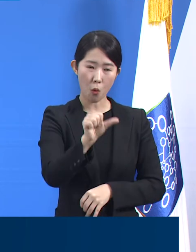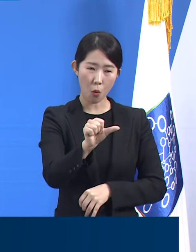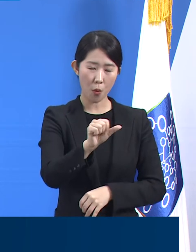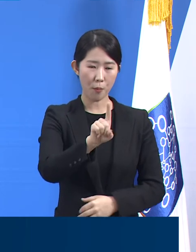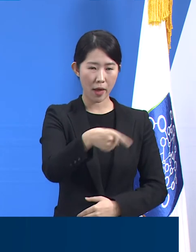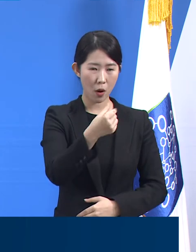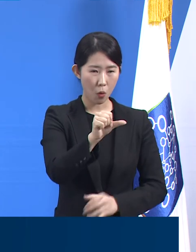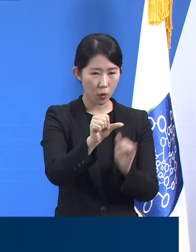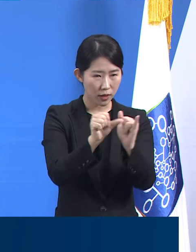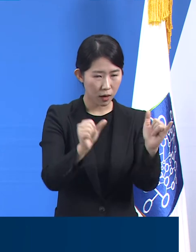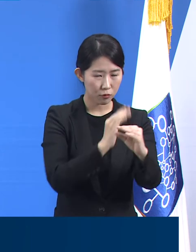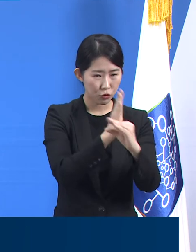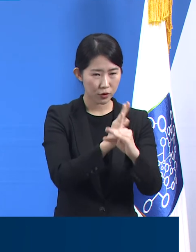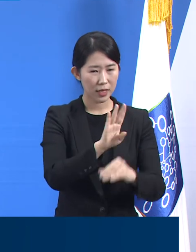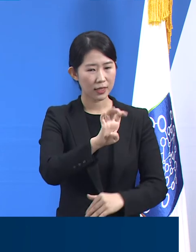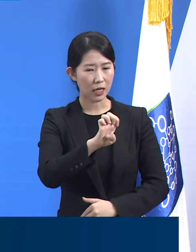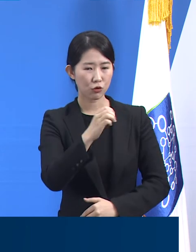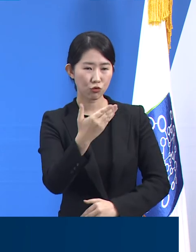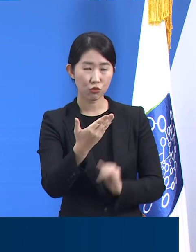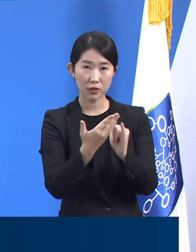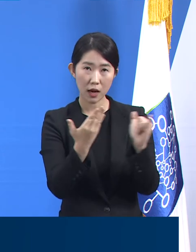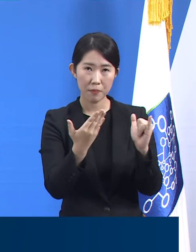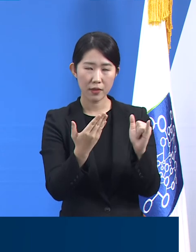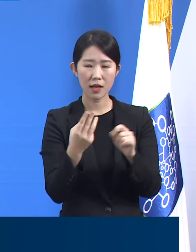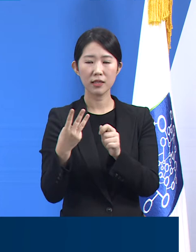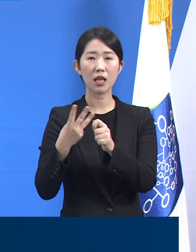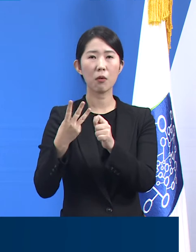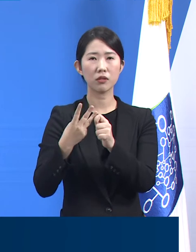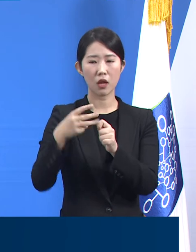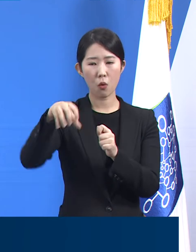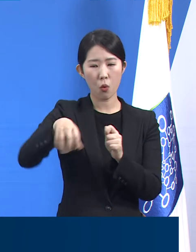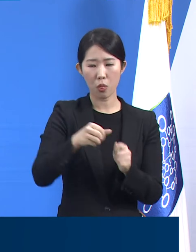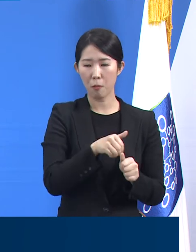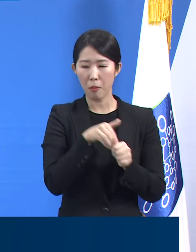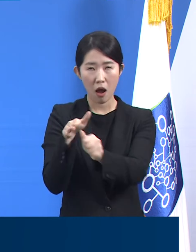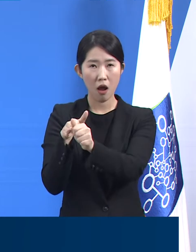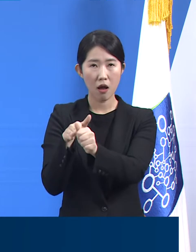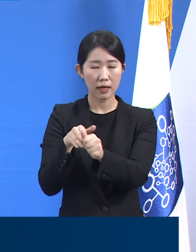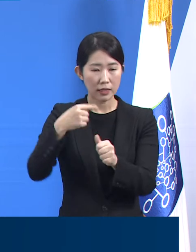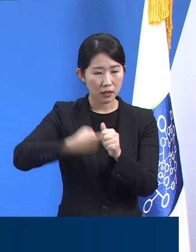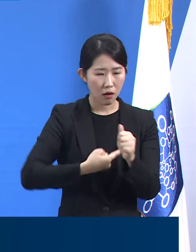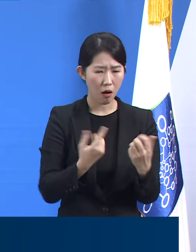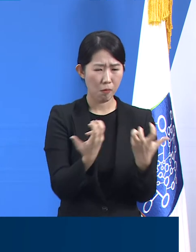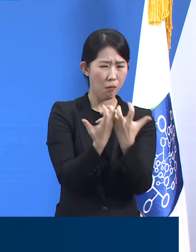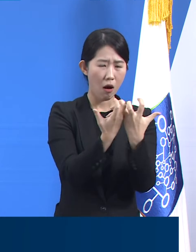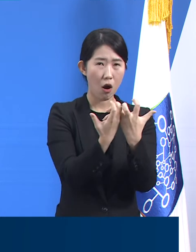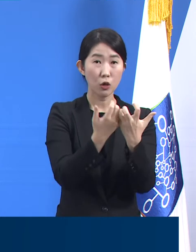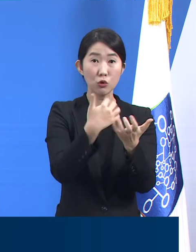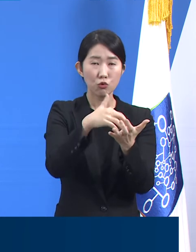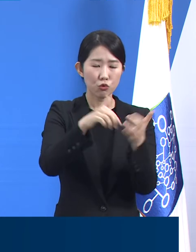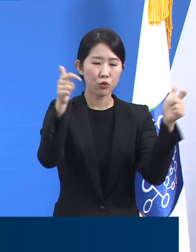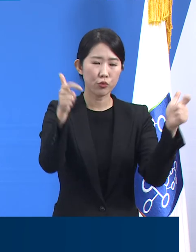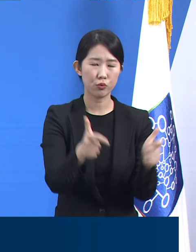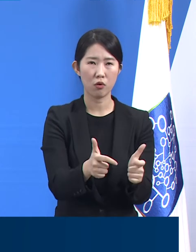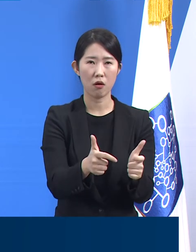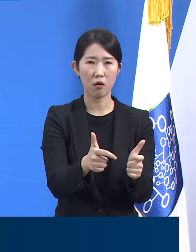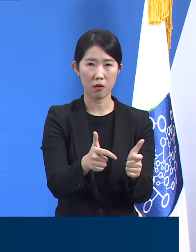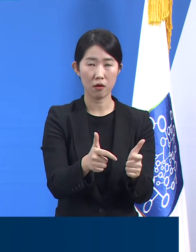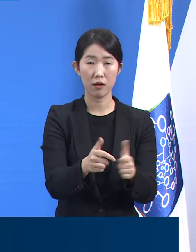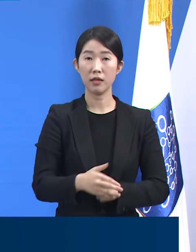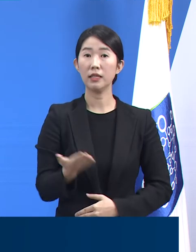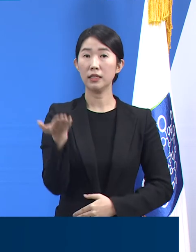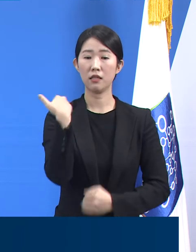삼병동으로 소산시켜서 코트 시설의 밀집도를 경감시켰습니다. 지난 브리핑에서